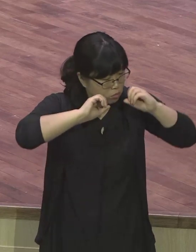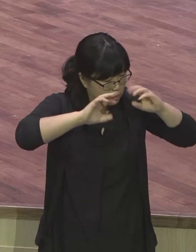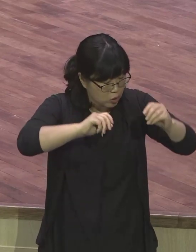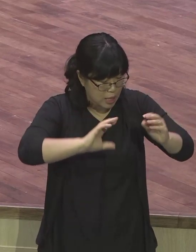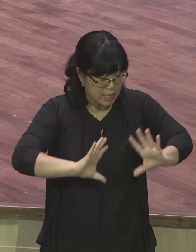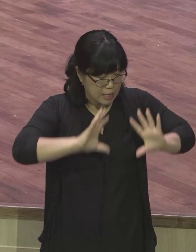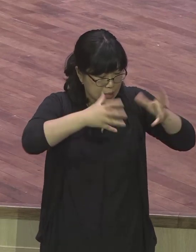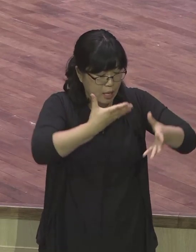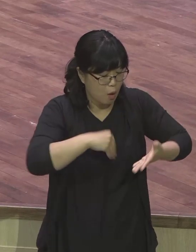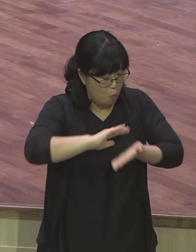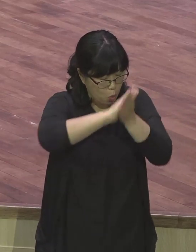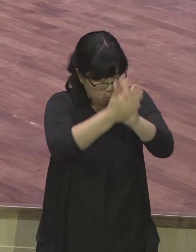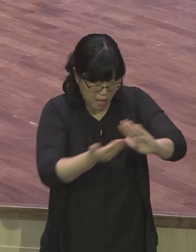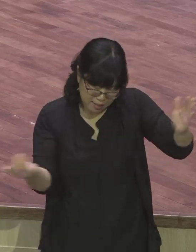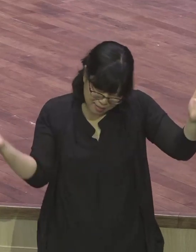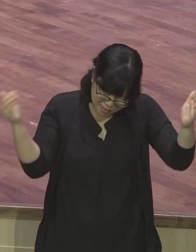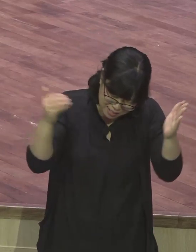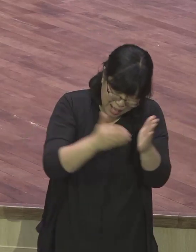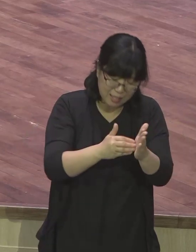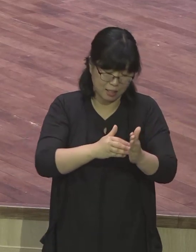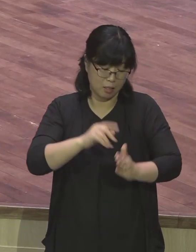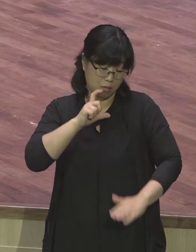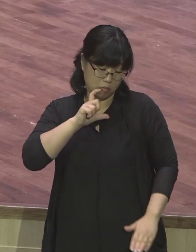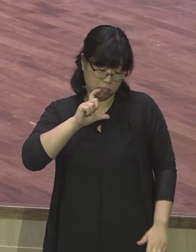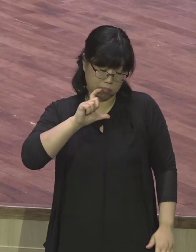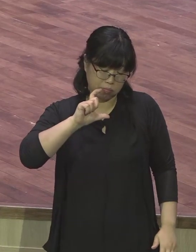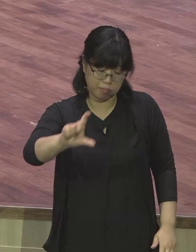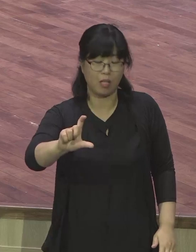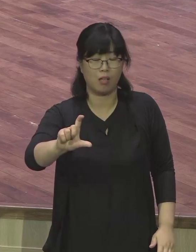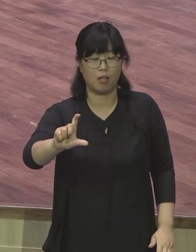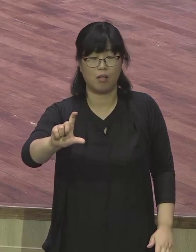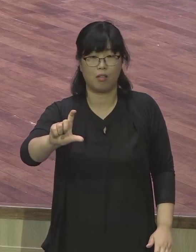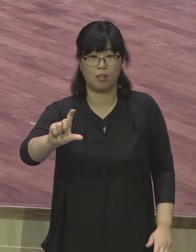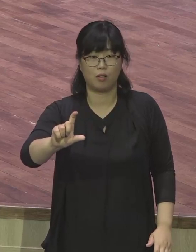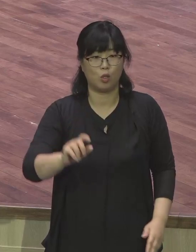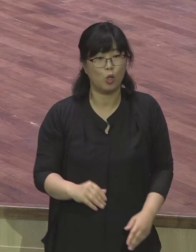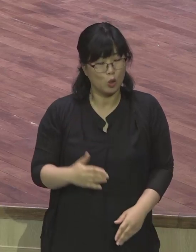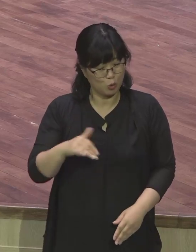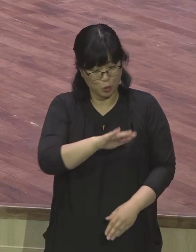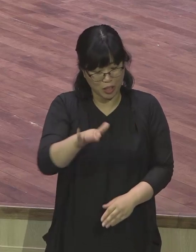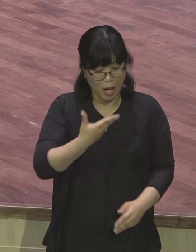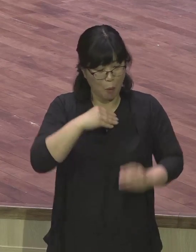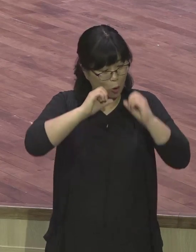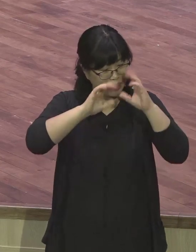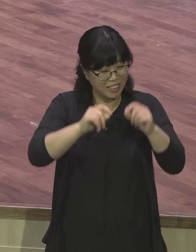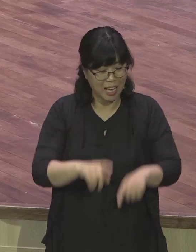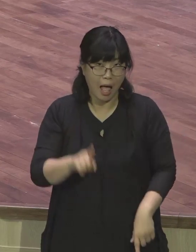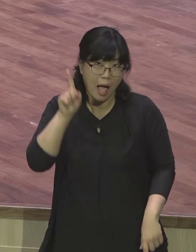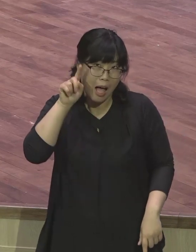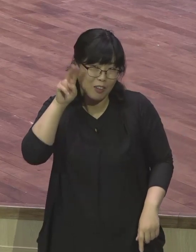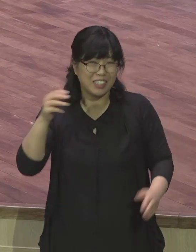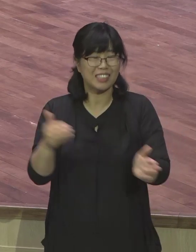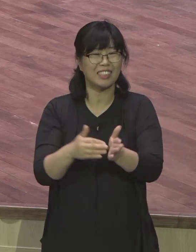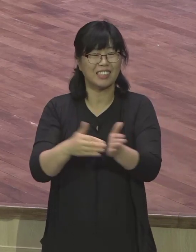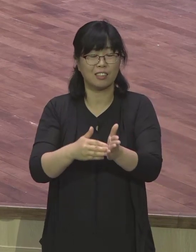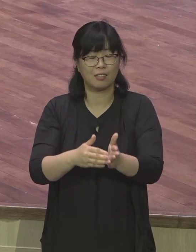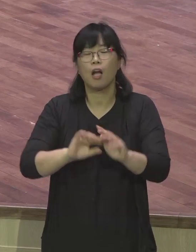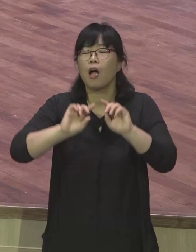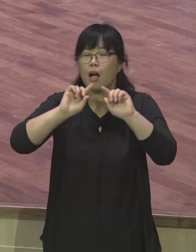하고 있는 이 보금운동이 이 전도운동이 하루 이틀 하고 끝날 것이 아니고 세계의 보금화가 되는 그날까지 달려가야